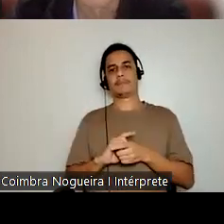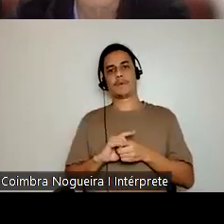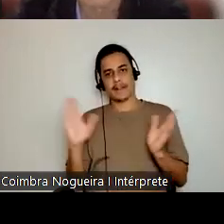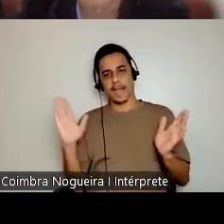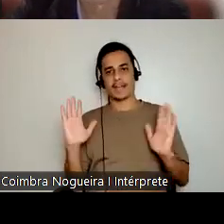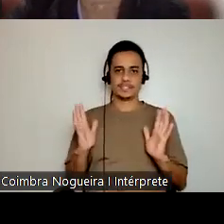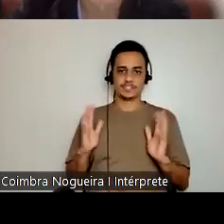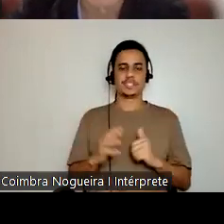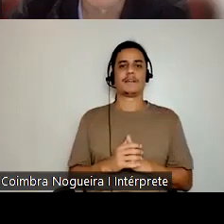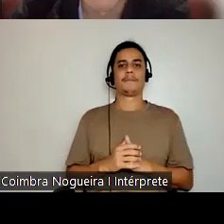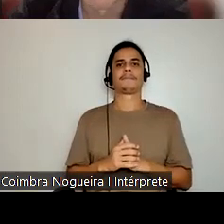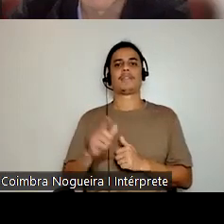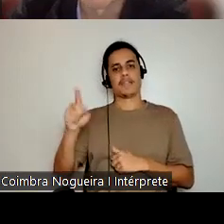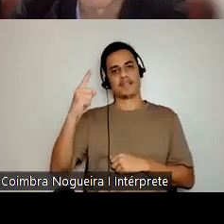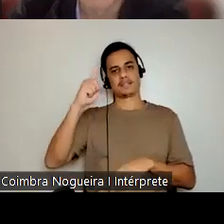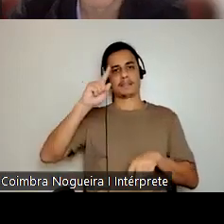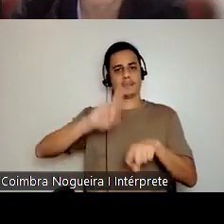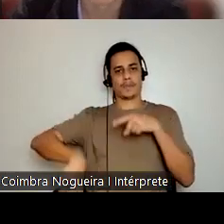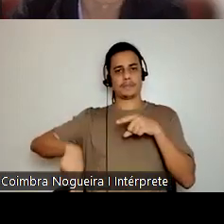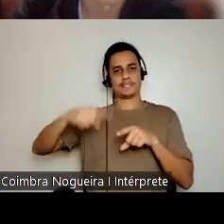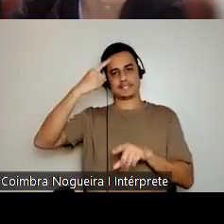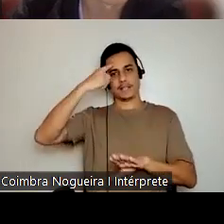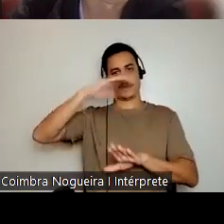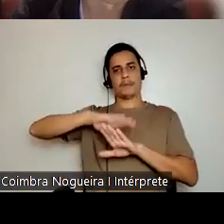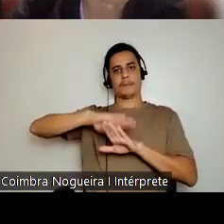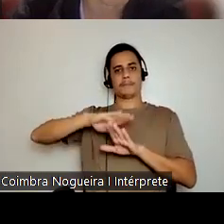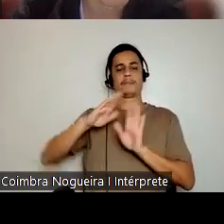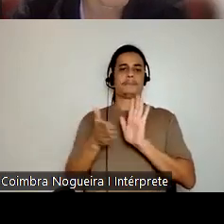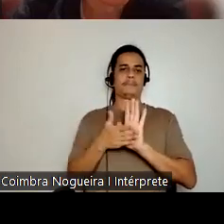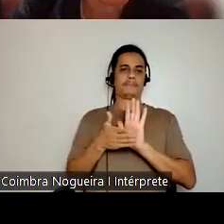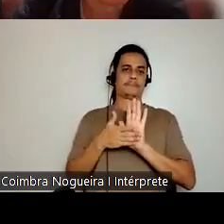essa previsão de proibição da imigração japonesa.